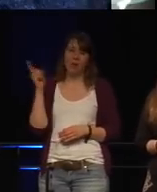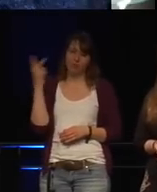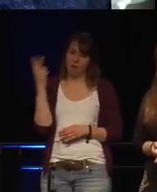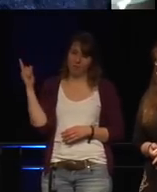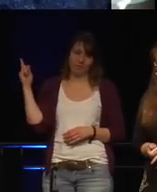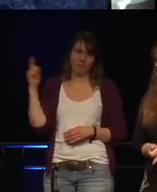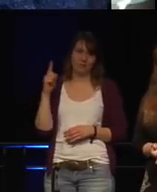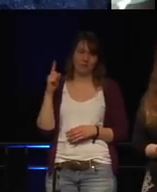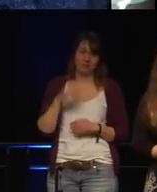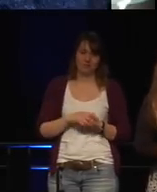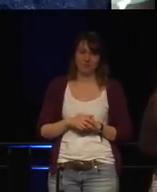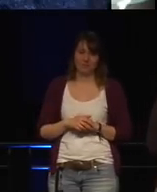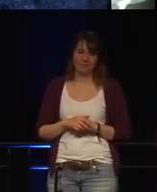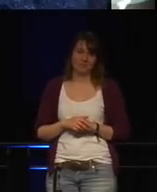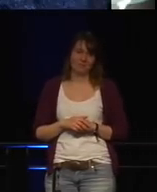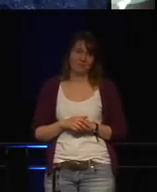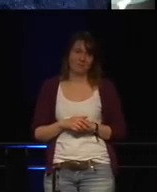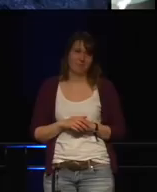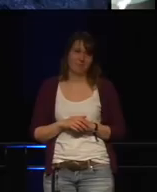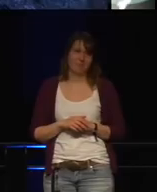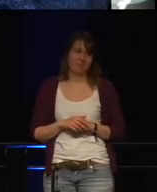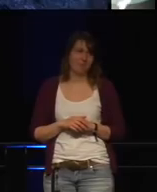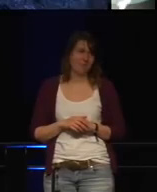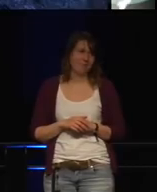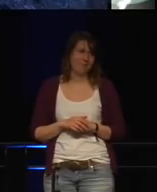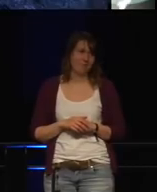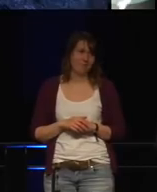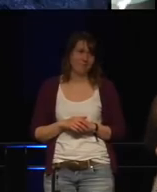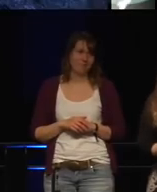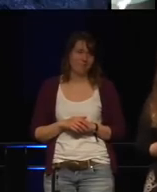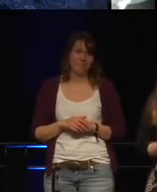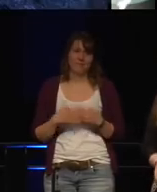Ja, auch diese Geschichte könnt ihr dann suchen. Buttplug.